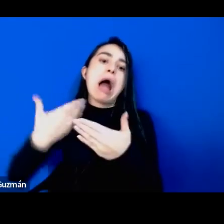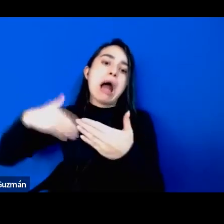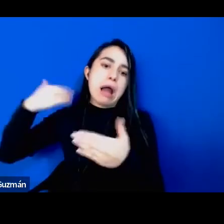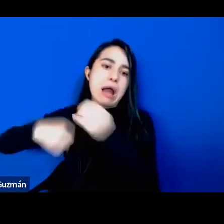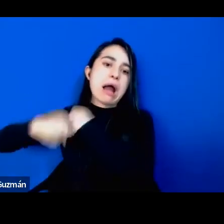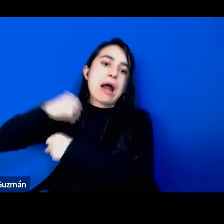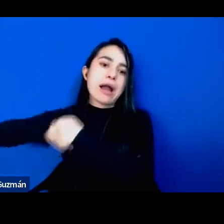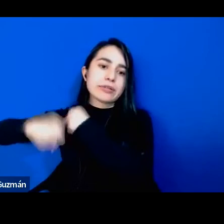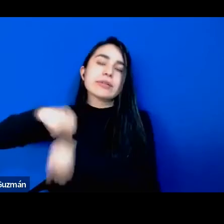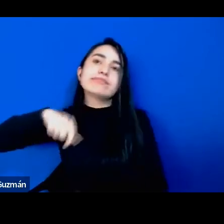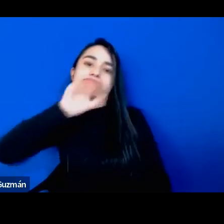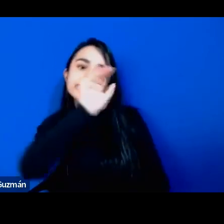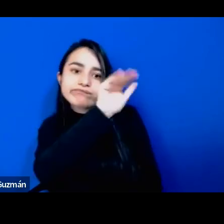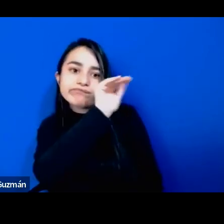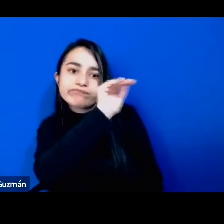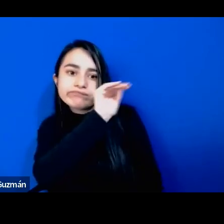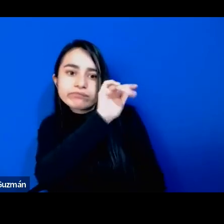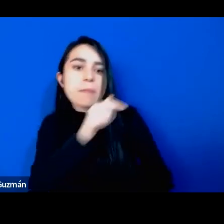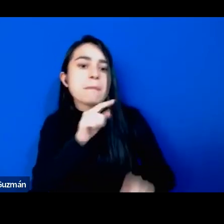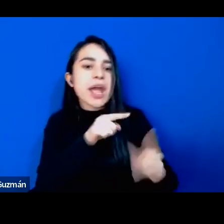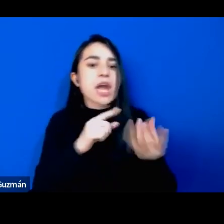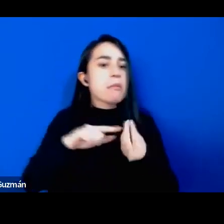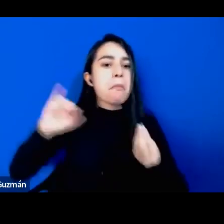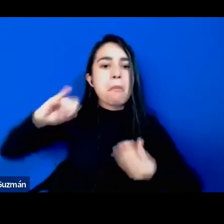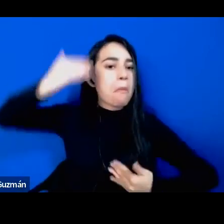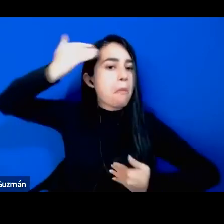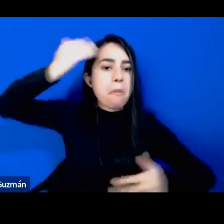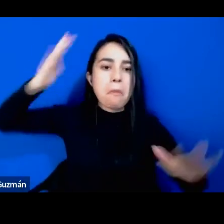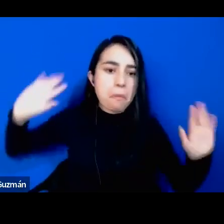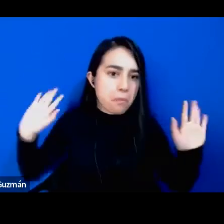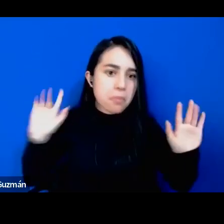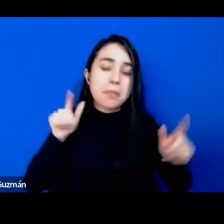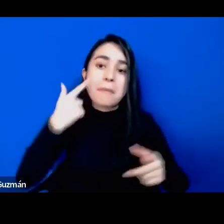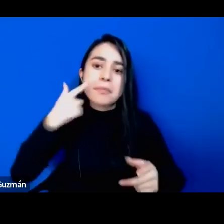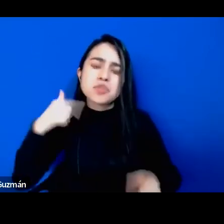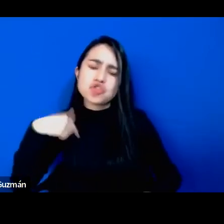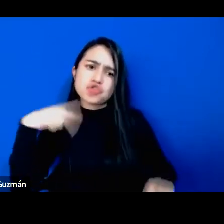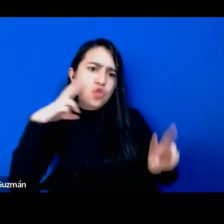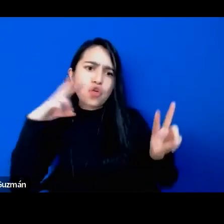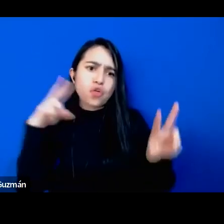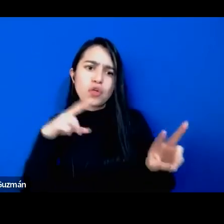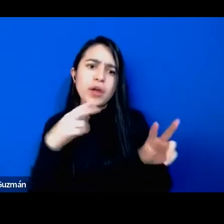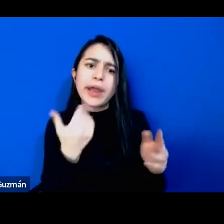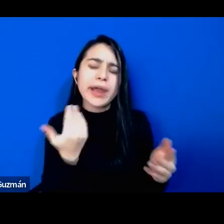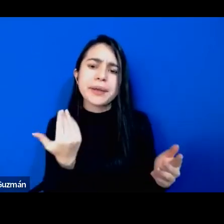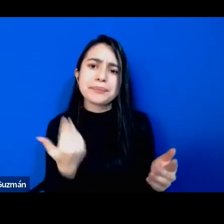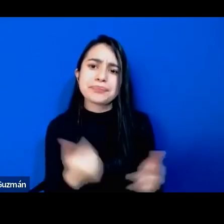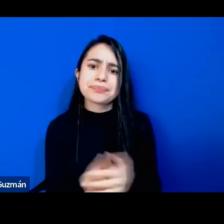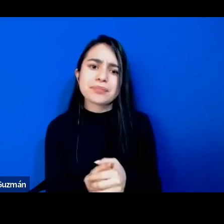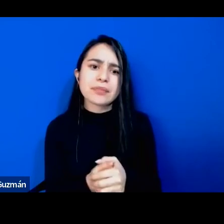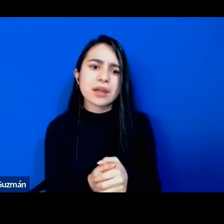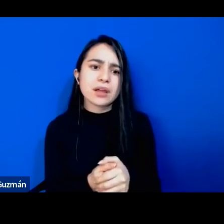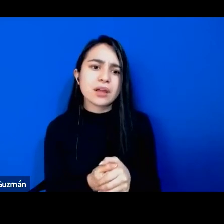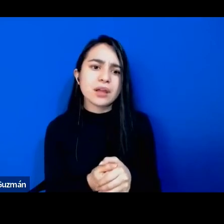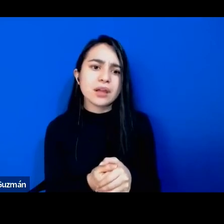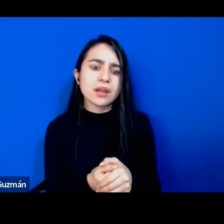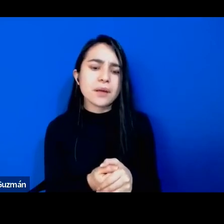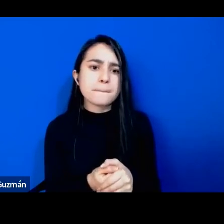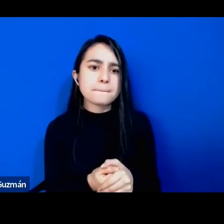que no toman cabeza. O sea, yo de verdad no veo ni siquiera algunos